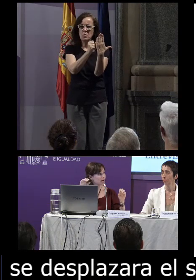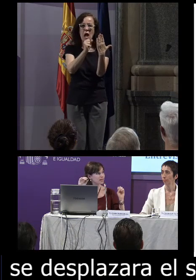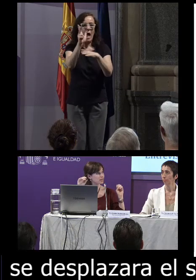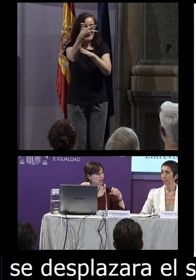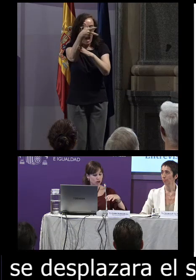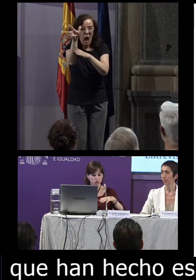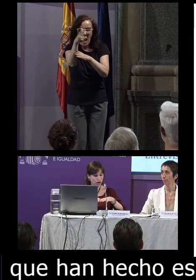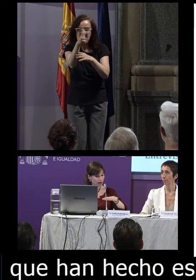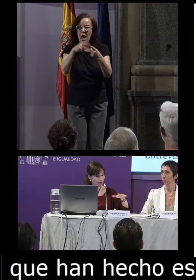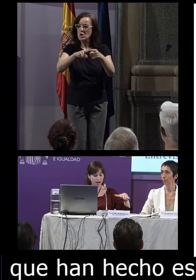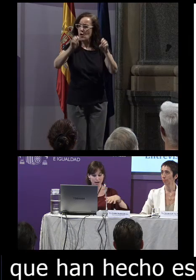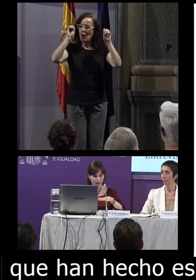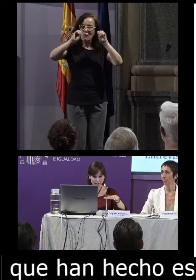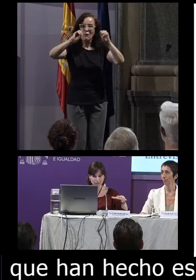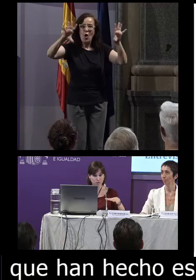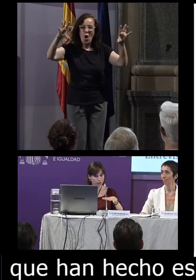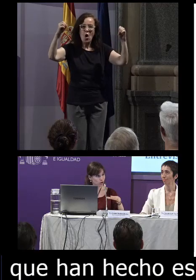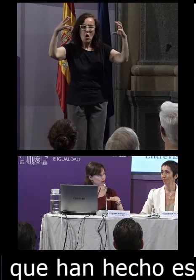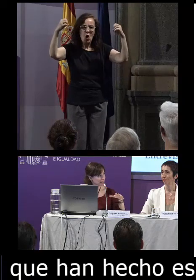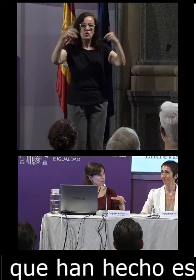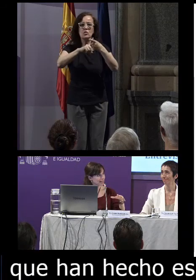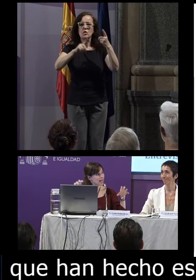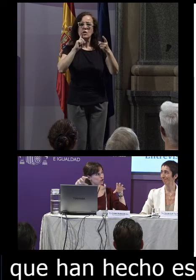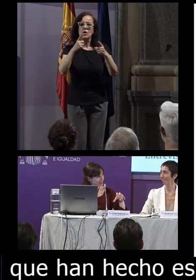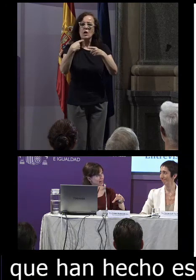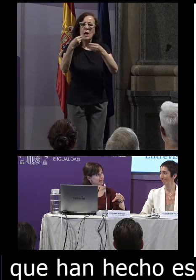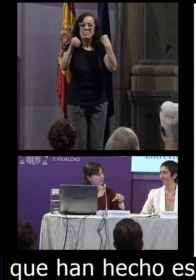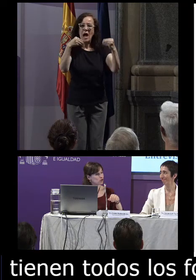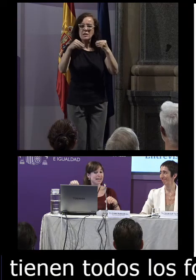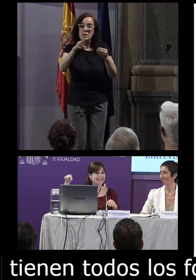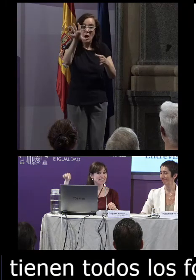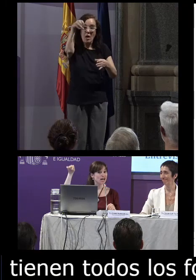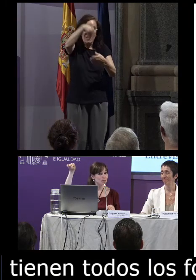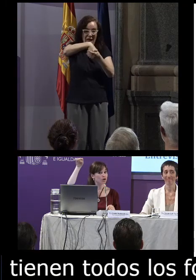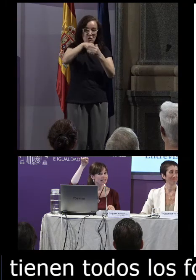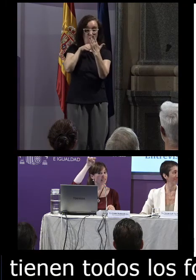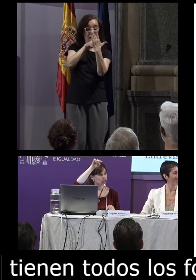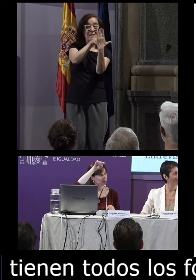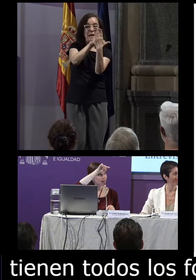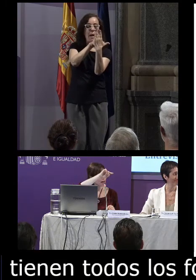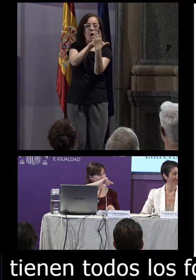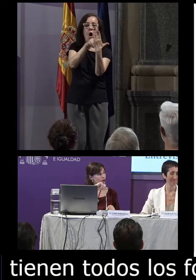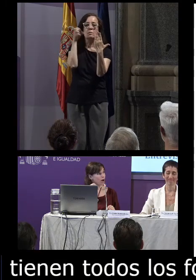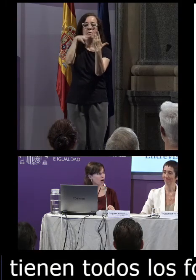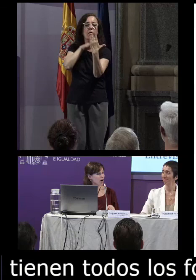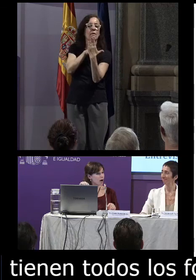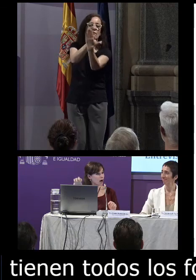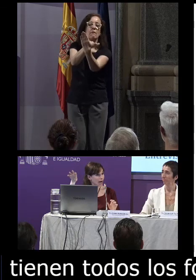cámaras toda la distribución y el material lo tienen allí dentro y es el camión que se desplaza